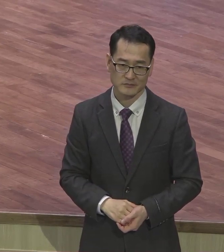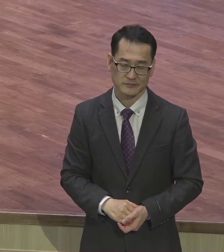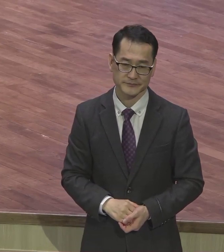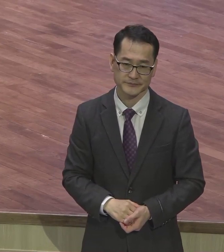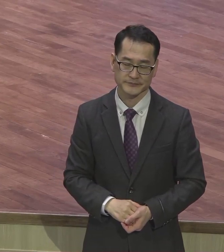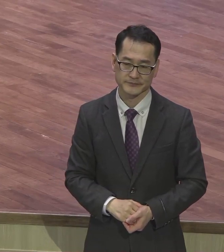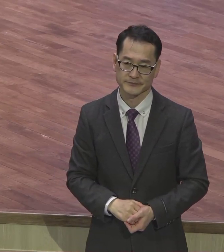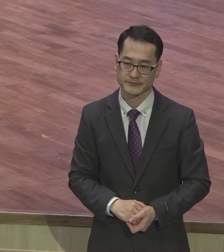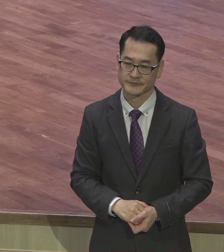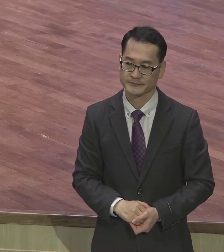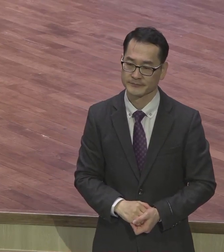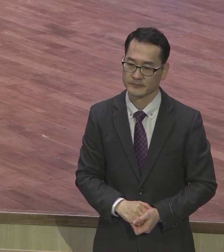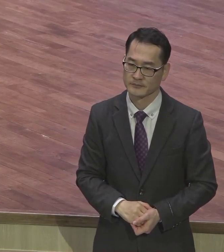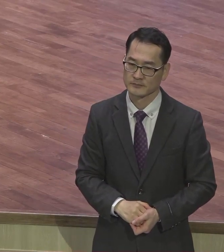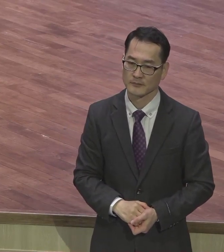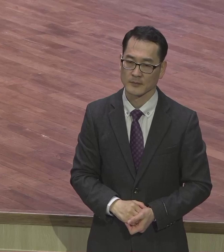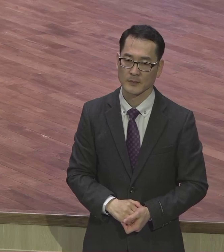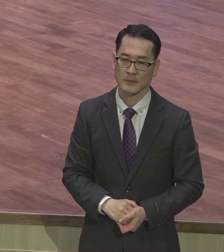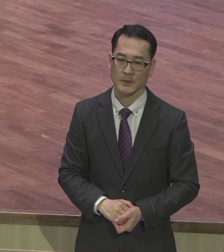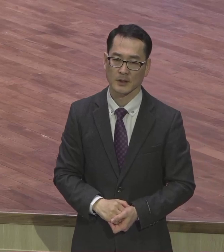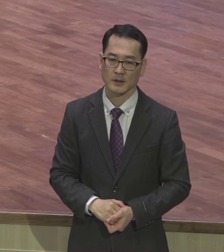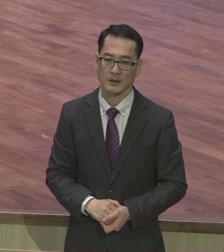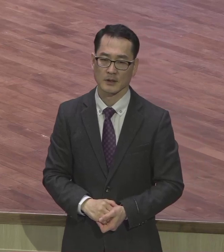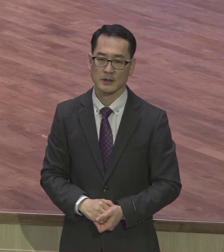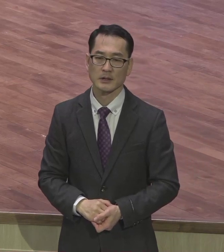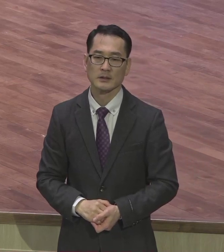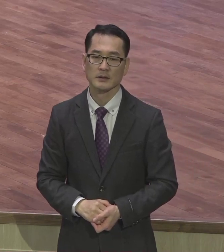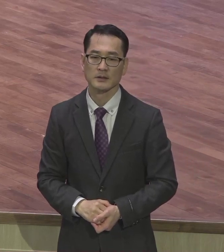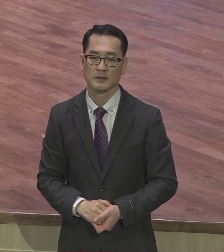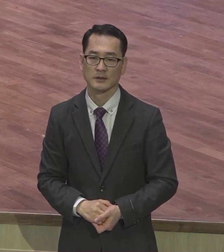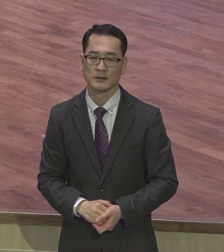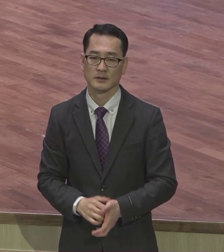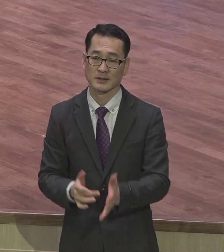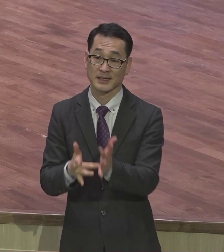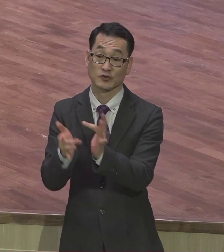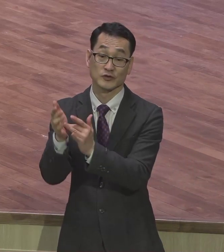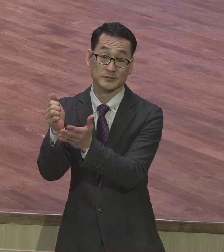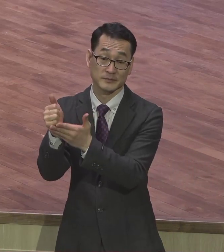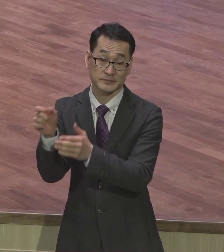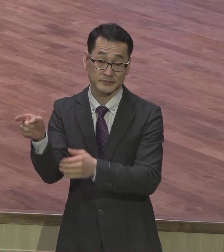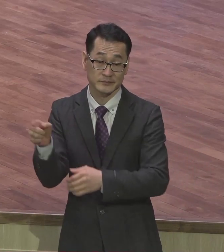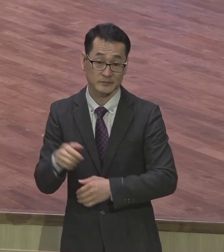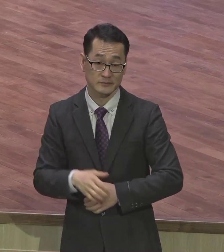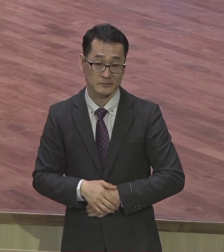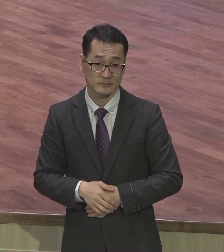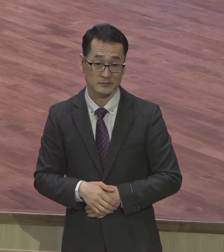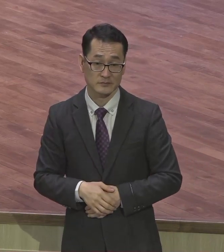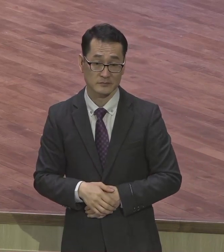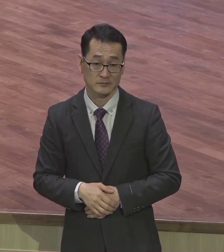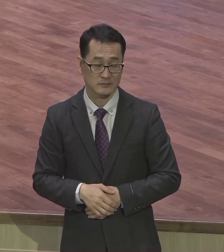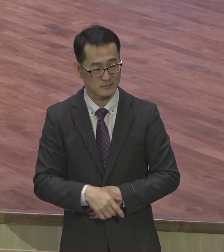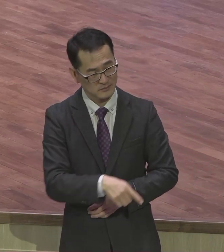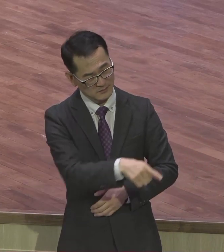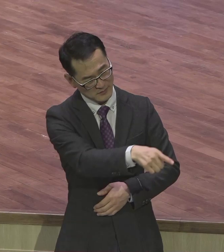거예요 예수님이 가로미다 보고 뒤통수 보고 하는 말씀 너는 태어나지 않은 게 훨씬 좋았다